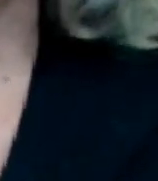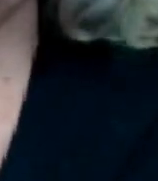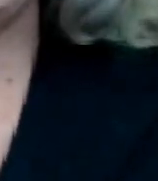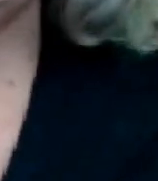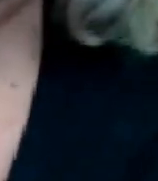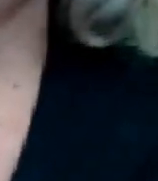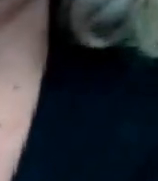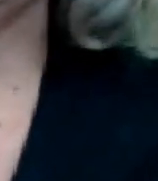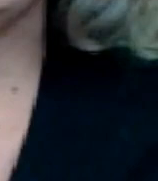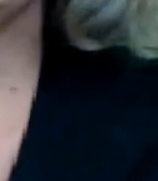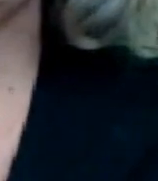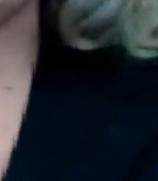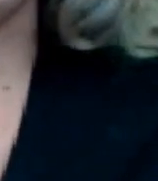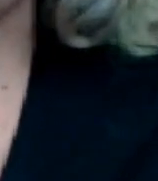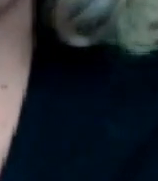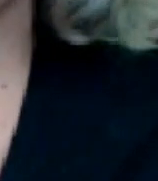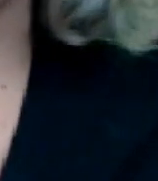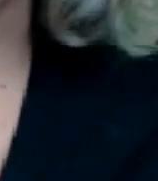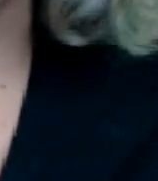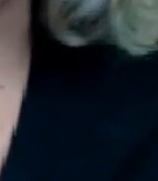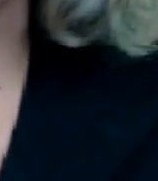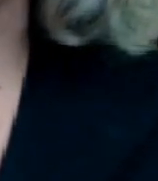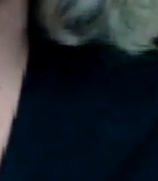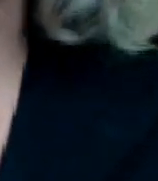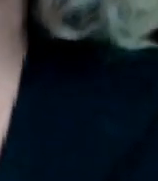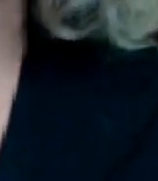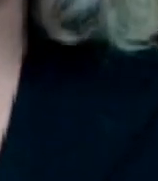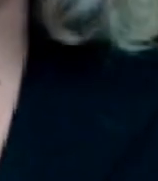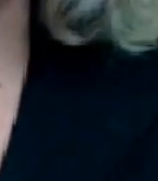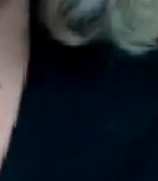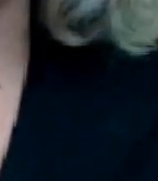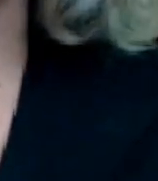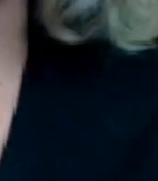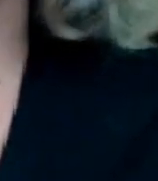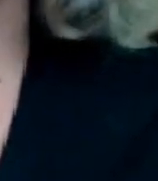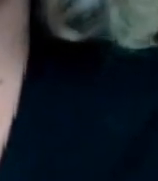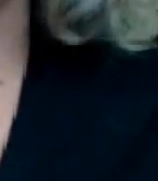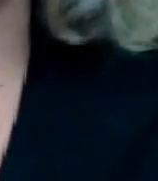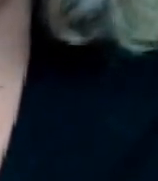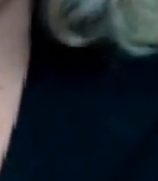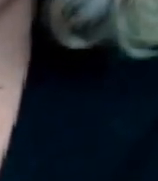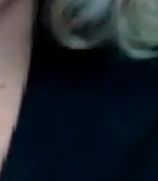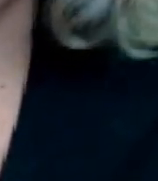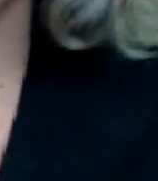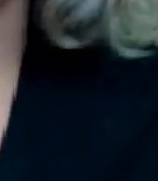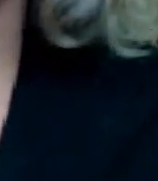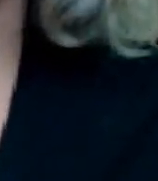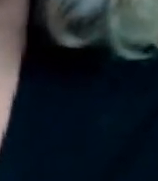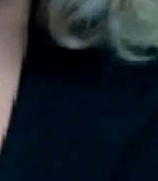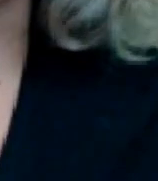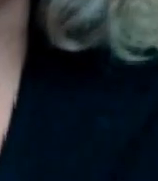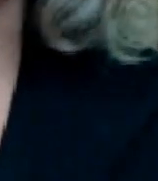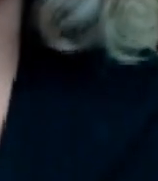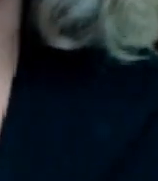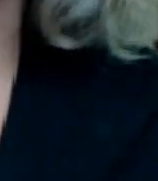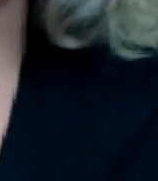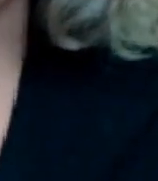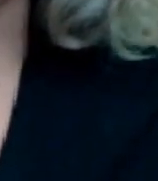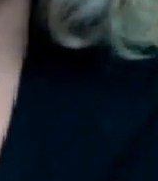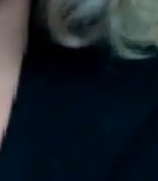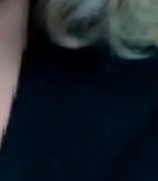gusto porque yo fui la que puso esta palabra de moda los pseudo presidentes pseudo gobernadores pseudo